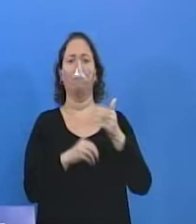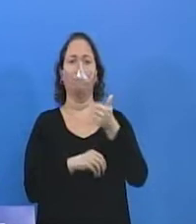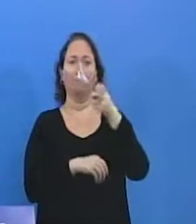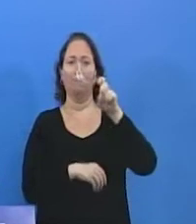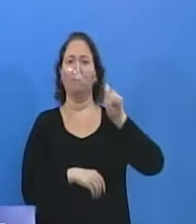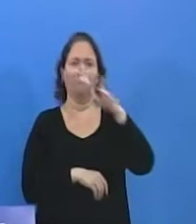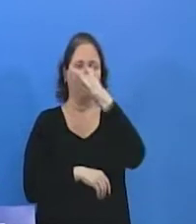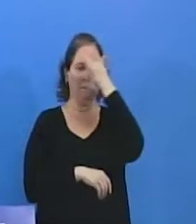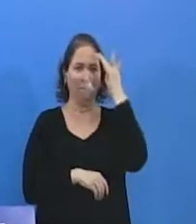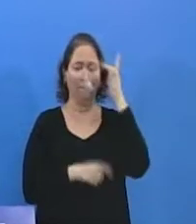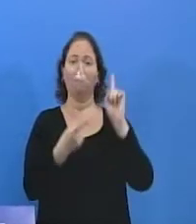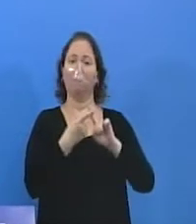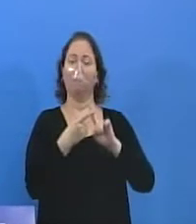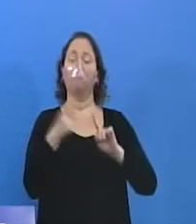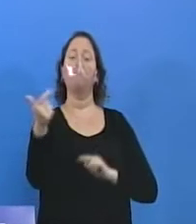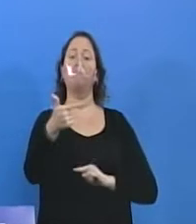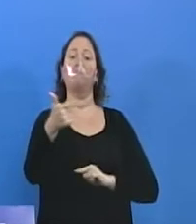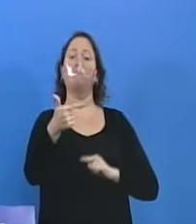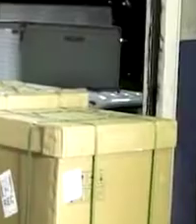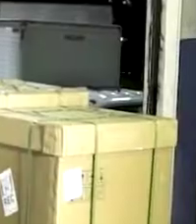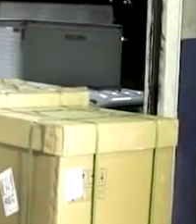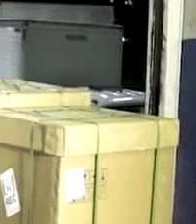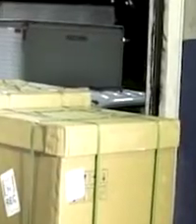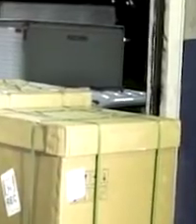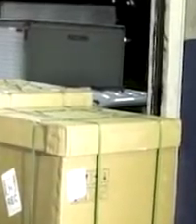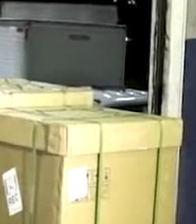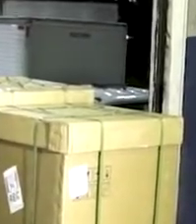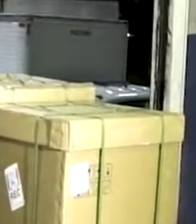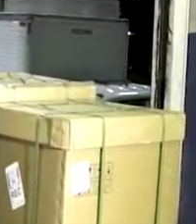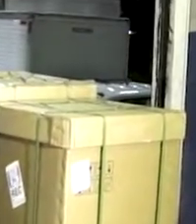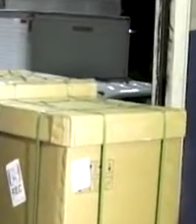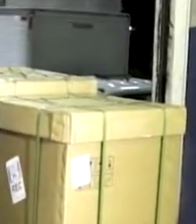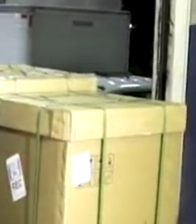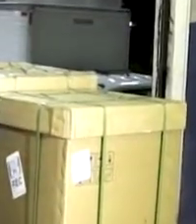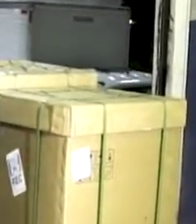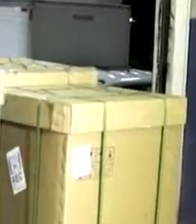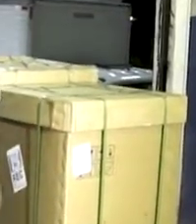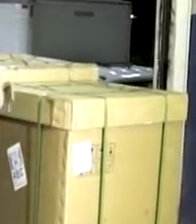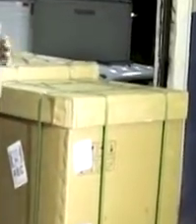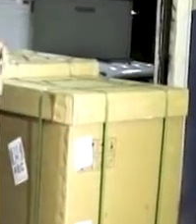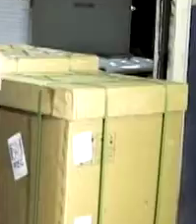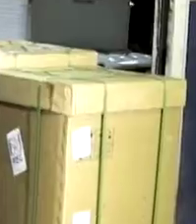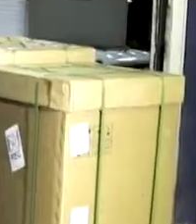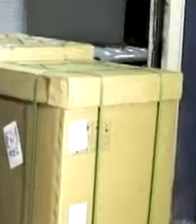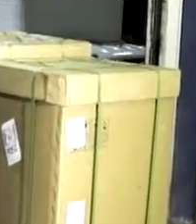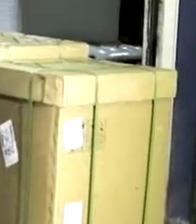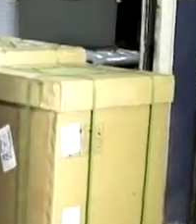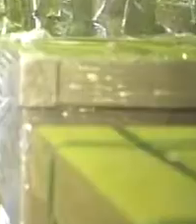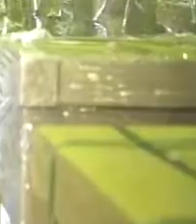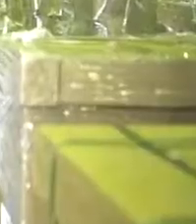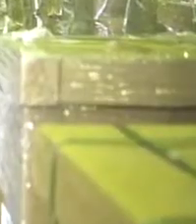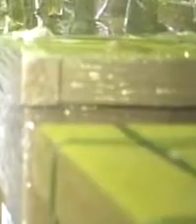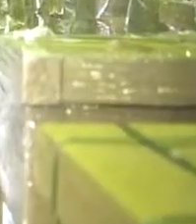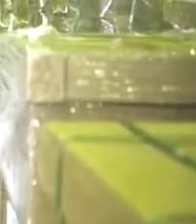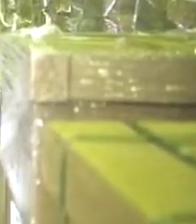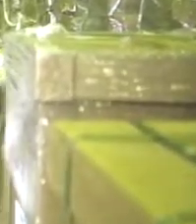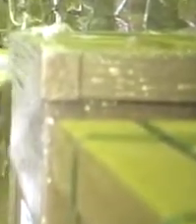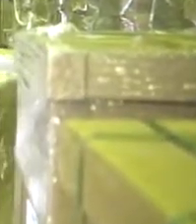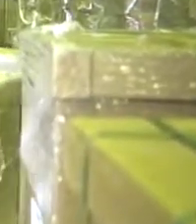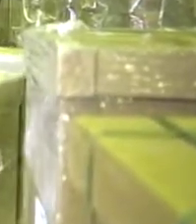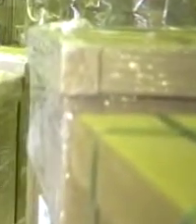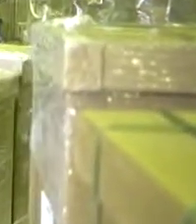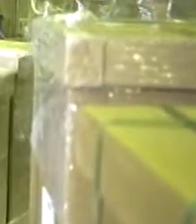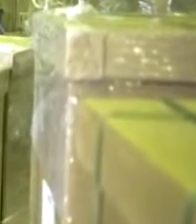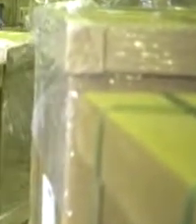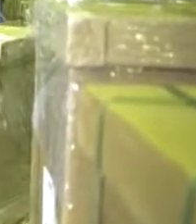a 15 mil pessoas. E a segunda boa notícia é que recebemos também 36 respiradores pulmonares chineses,